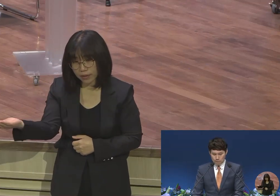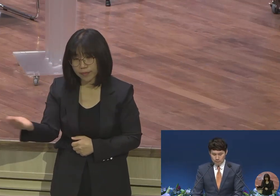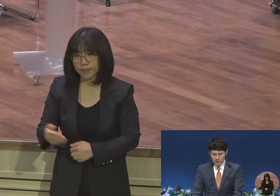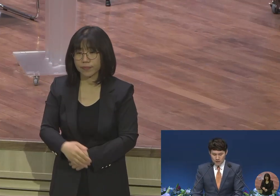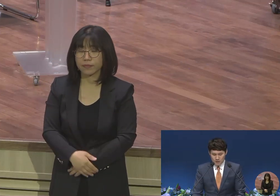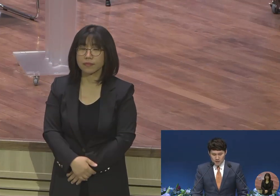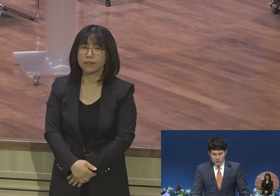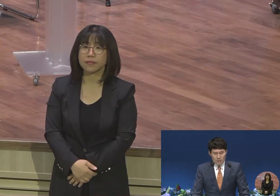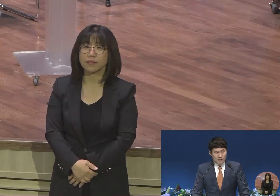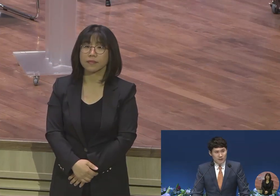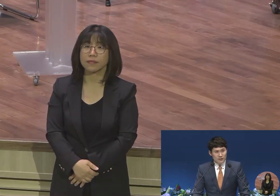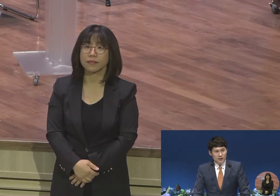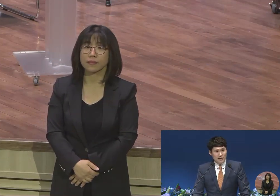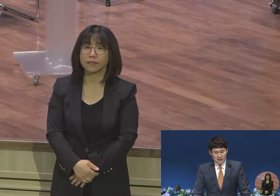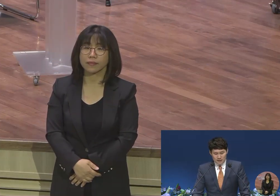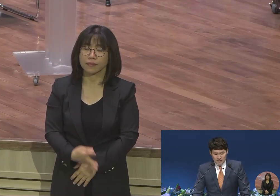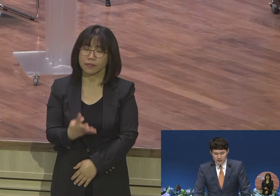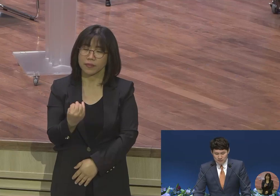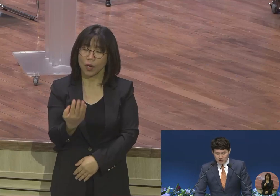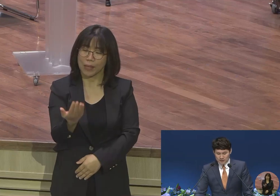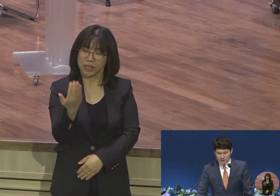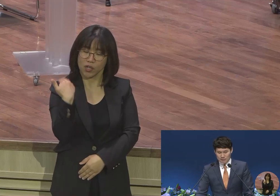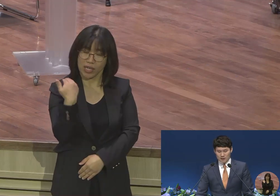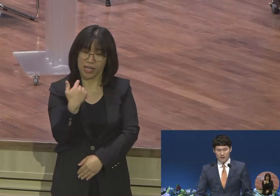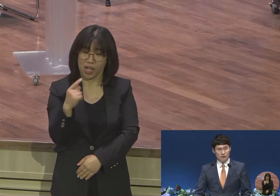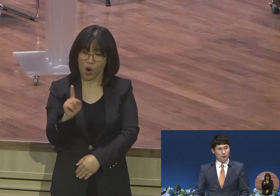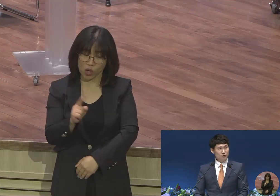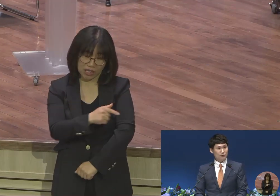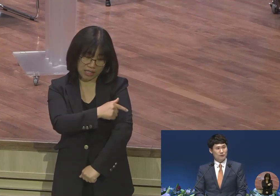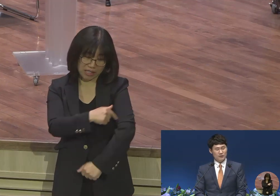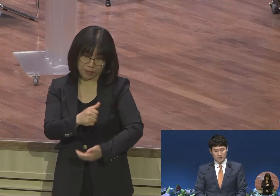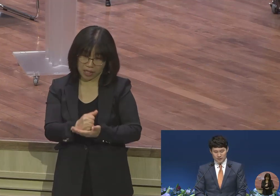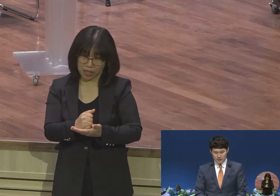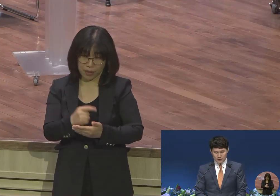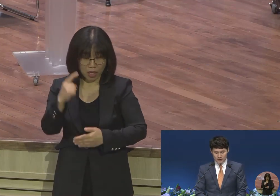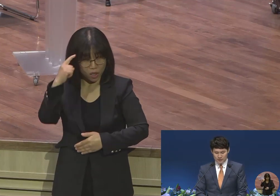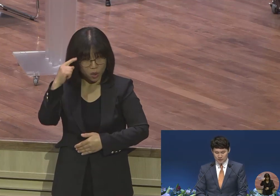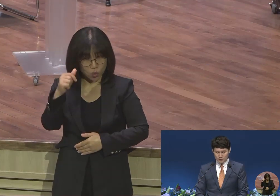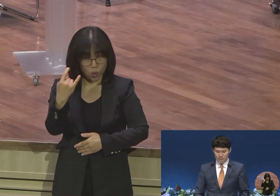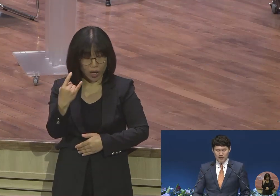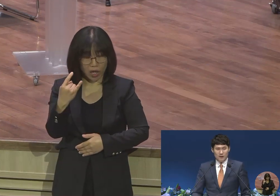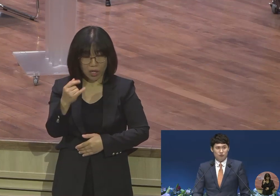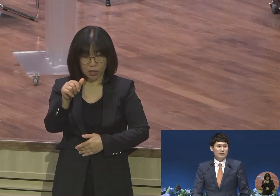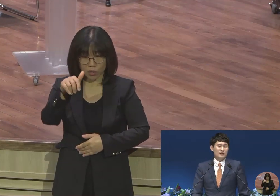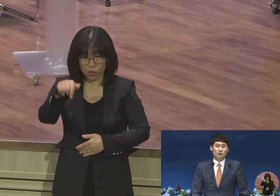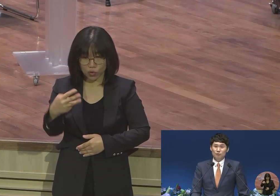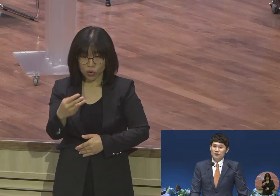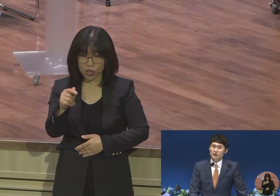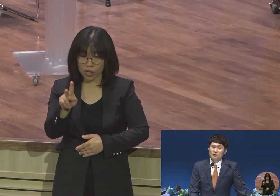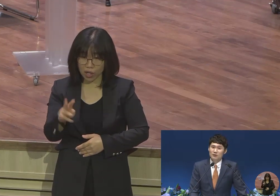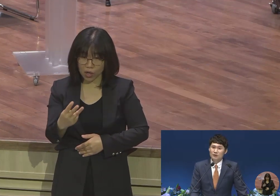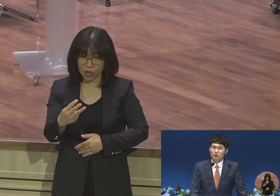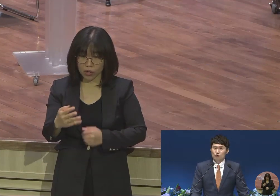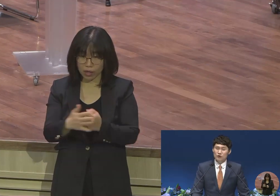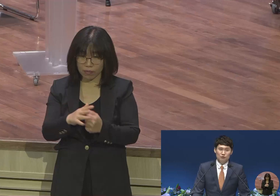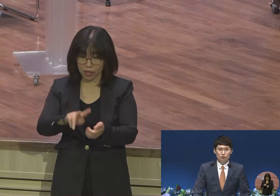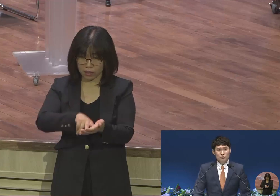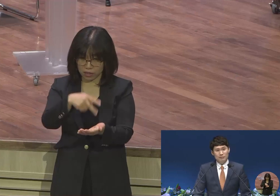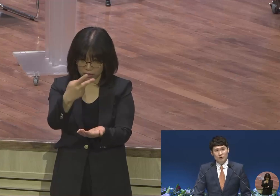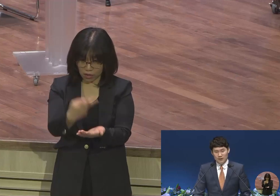얼마 전에 지역의 한 집사님께서 갑자기 뇌출혈로 쓰러지셔가지고 급하게 중환자실로 옮겨서 중요한 수술을 앞두게